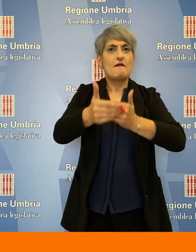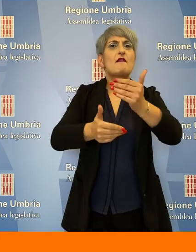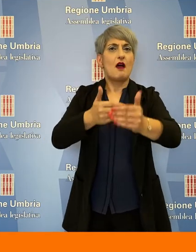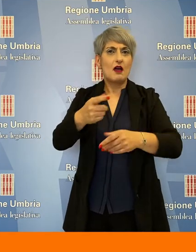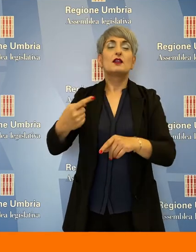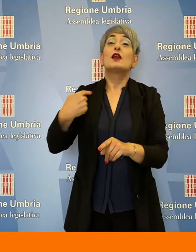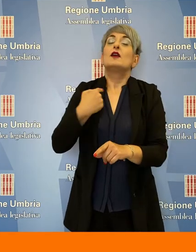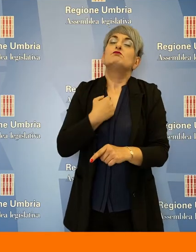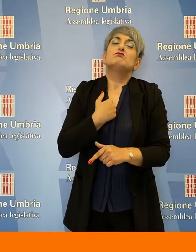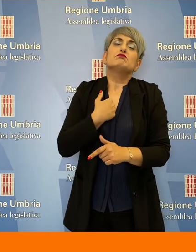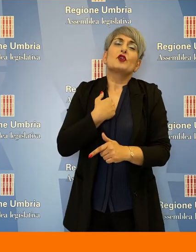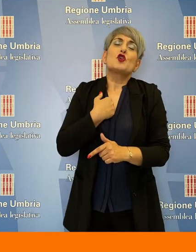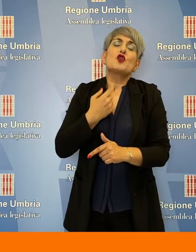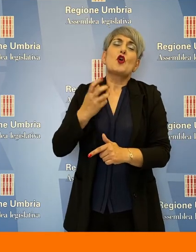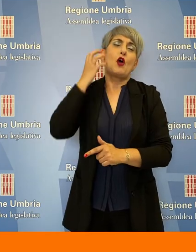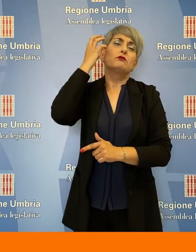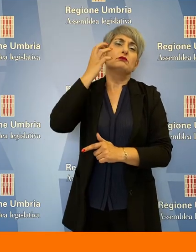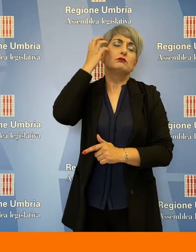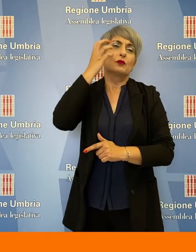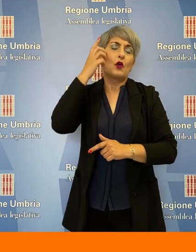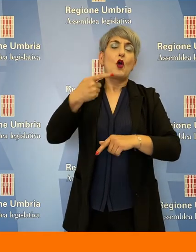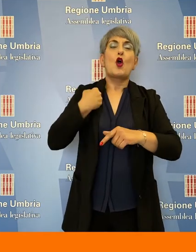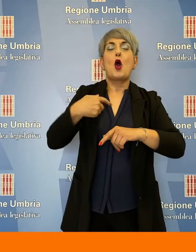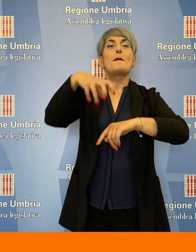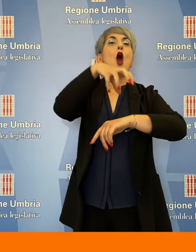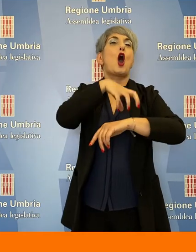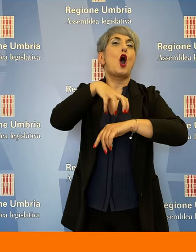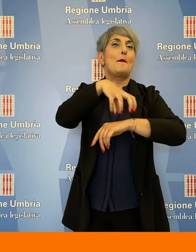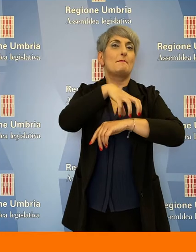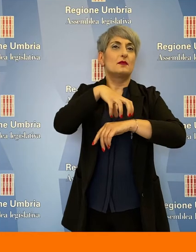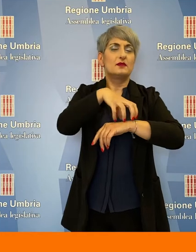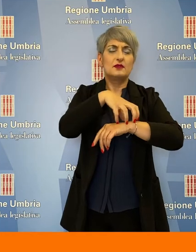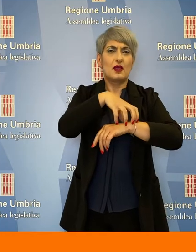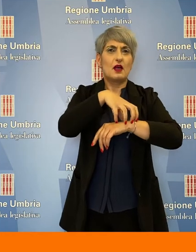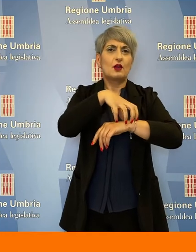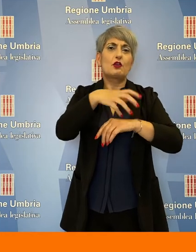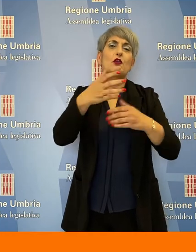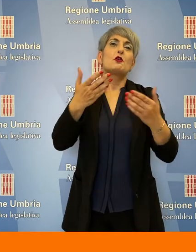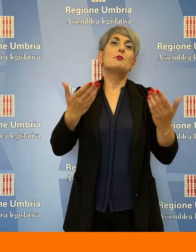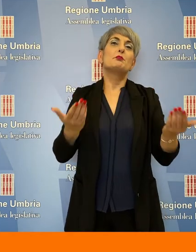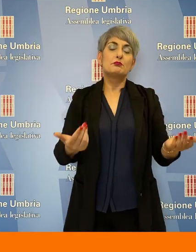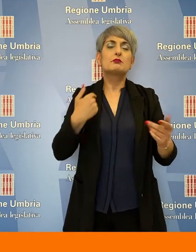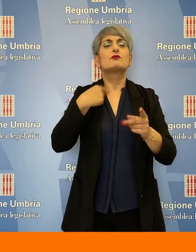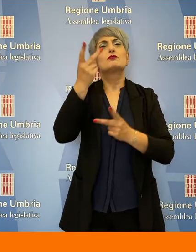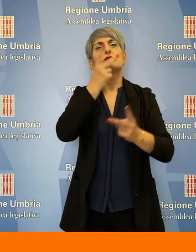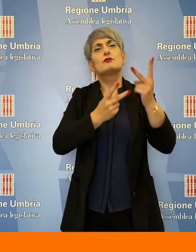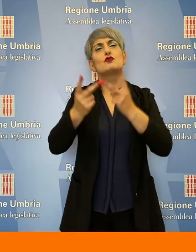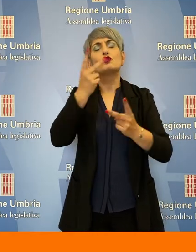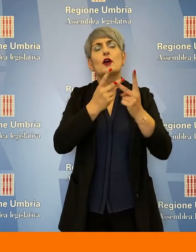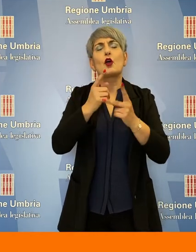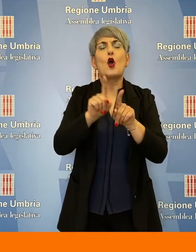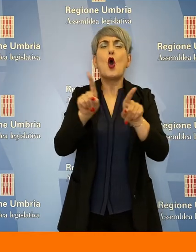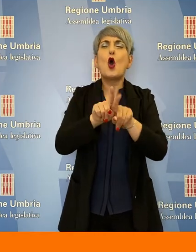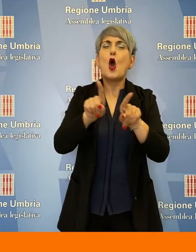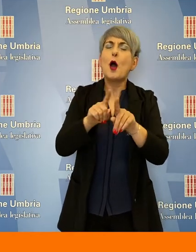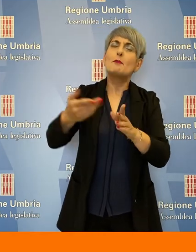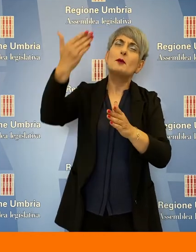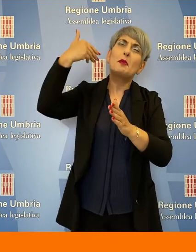presiederlo come commissario e cercherò di essere all'altezza di chi mi ha